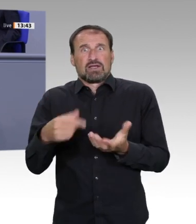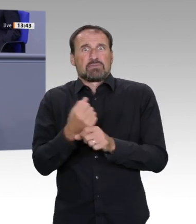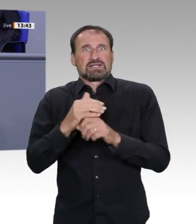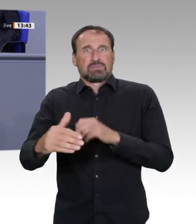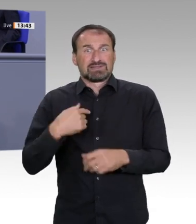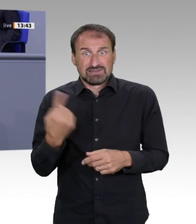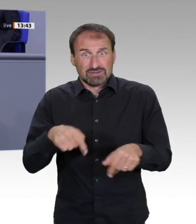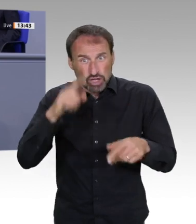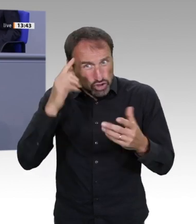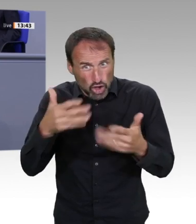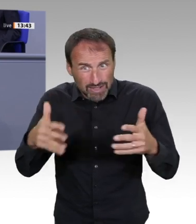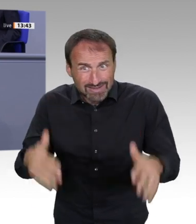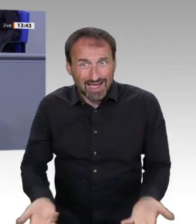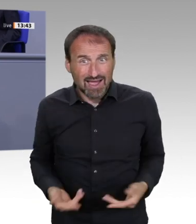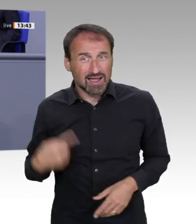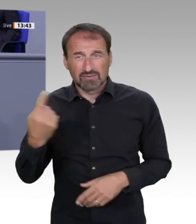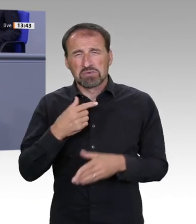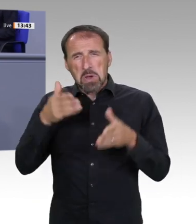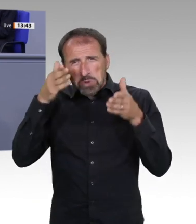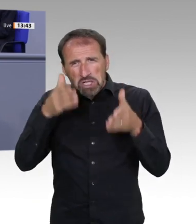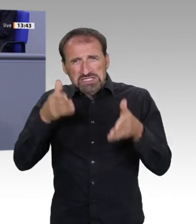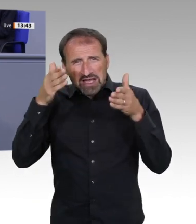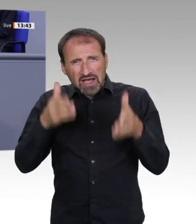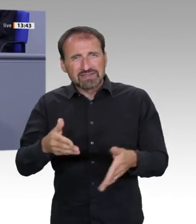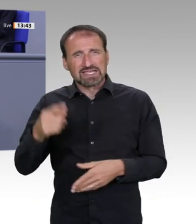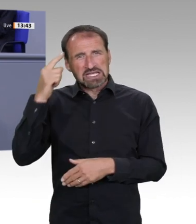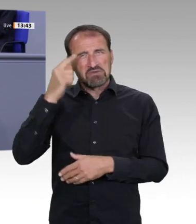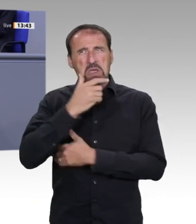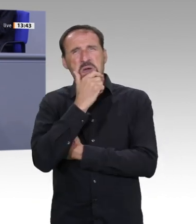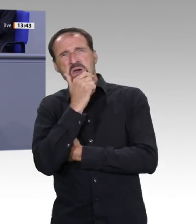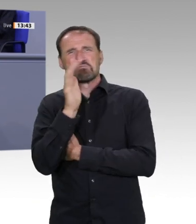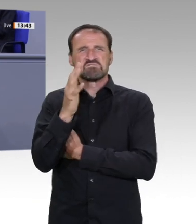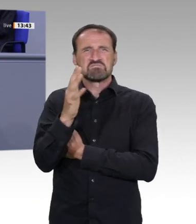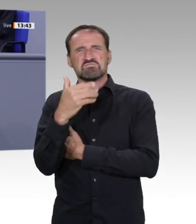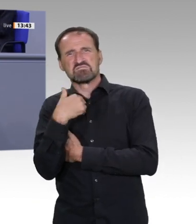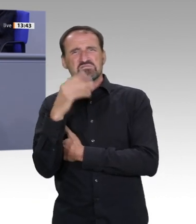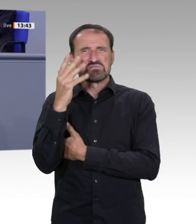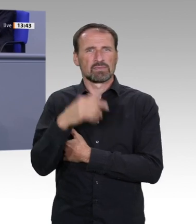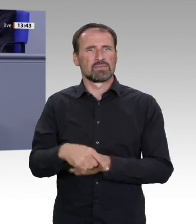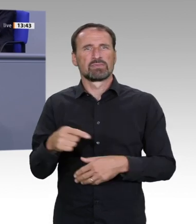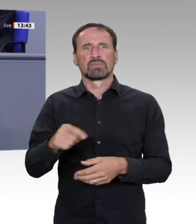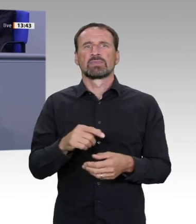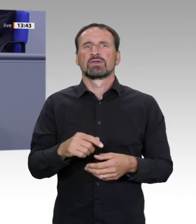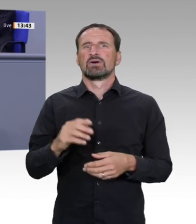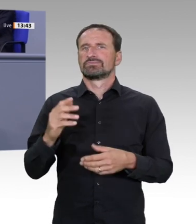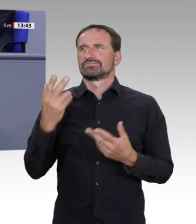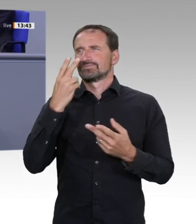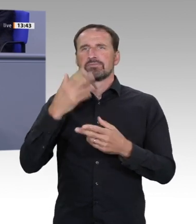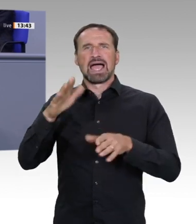internationale Spitzenforscher attraktiv sein könnte, dass auch deutsche Spitzenforscher nur dann aus dem Ausland zurückkehren, wenn sie an einem